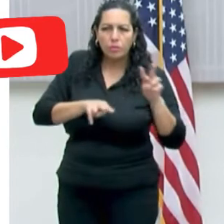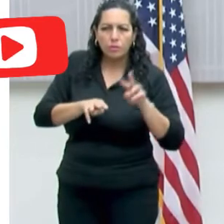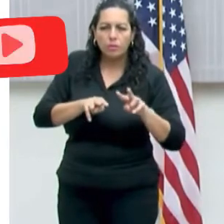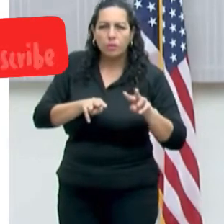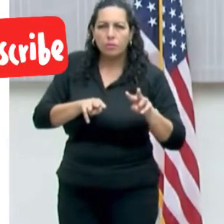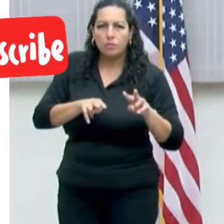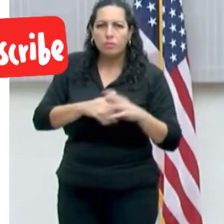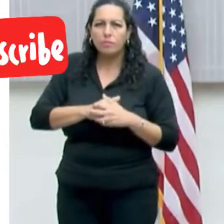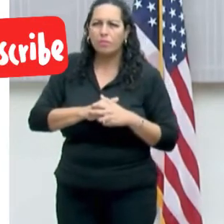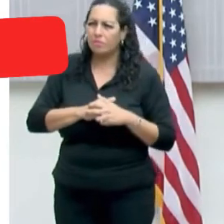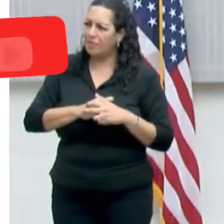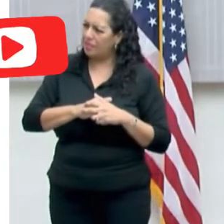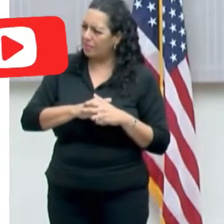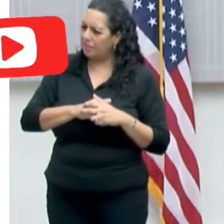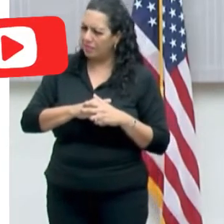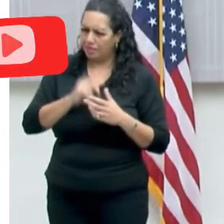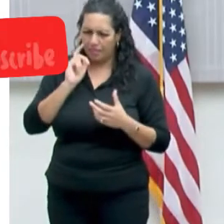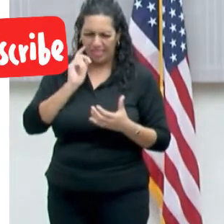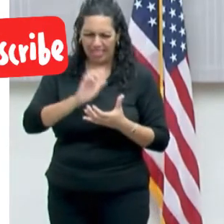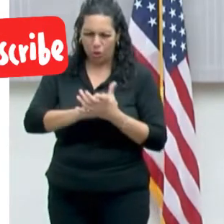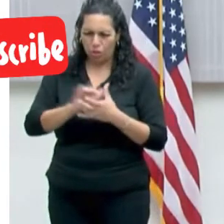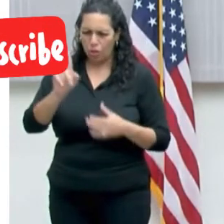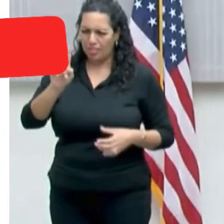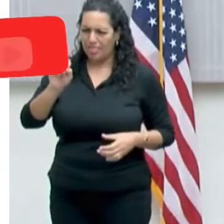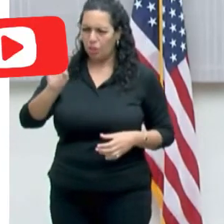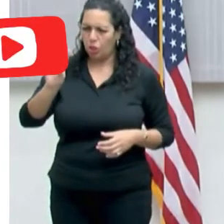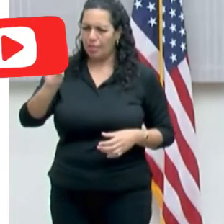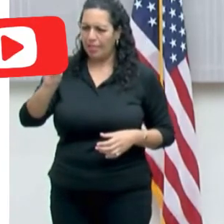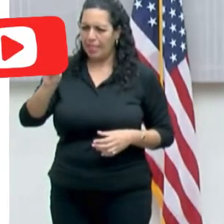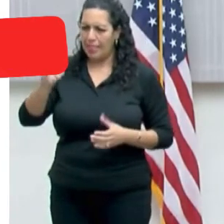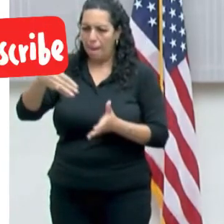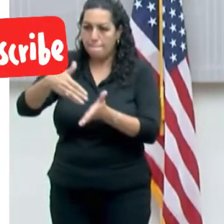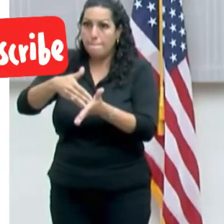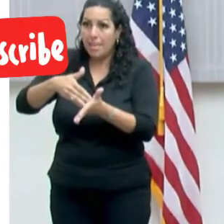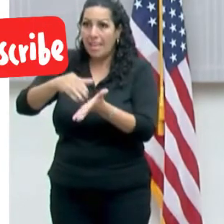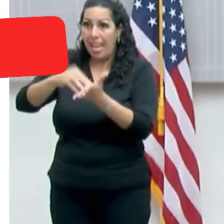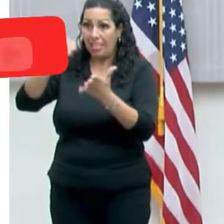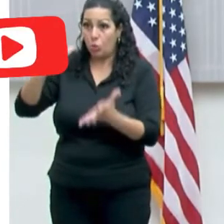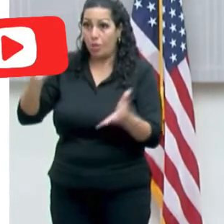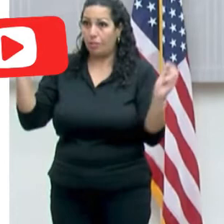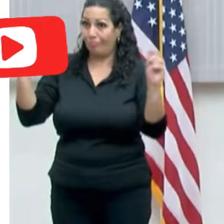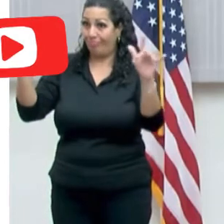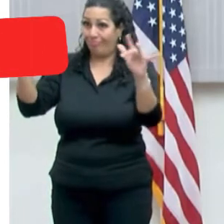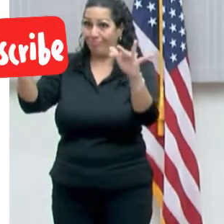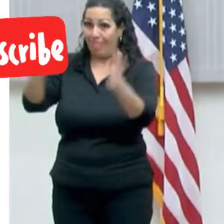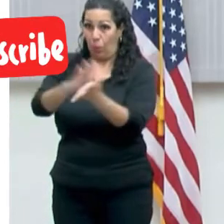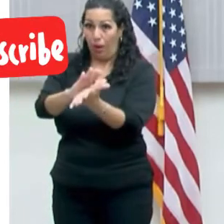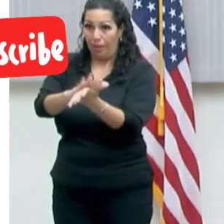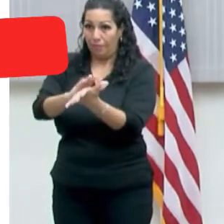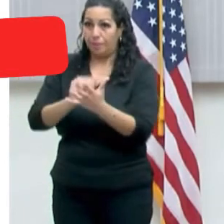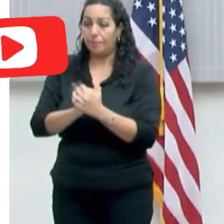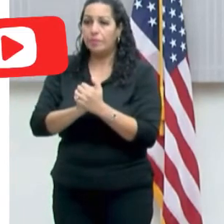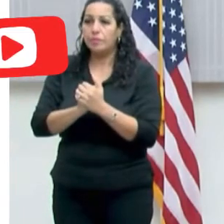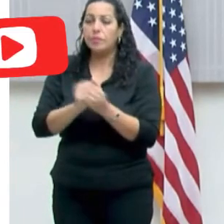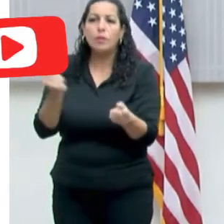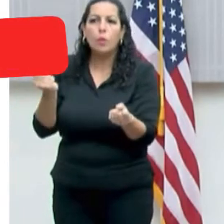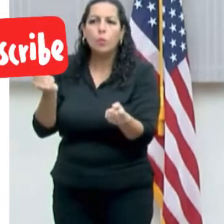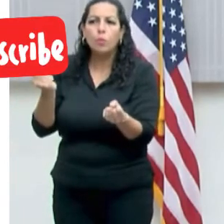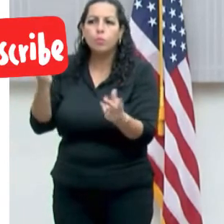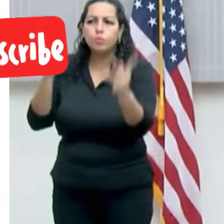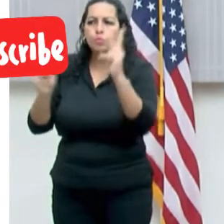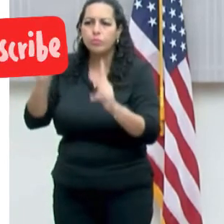Son como alrededor de 170 mil estudiantes que están acudiendo a nuestras escuelas públicas. Y los contagios